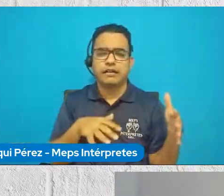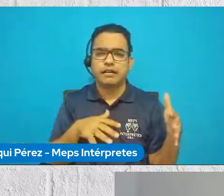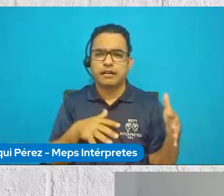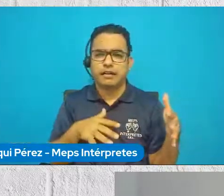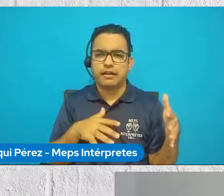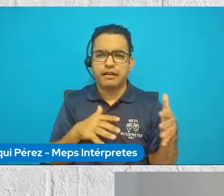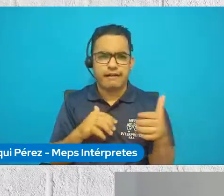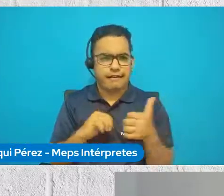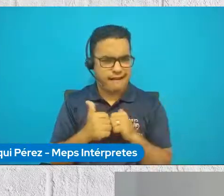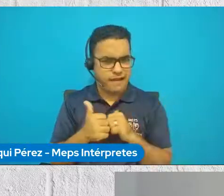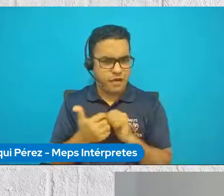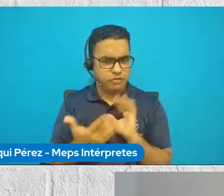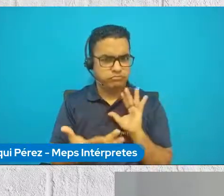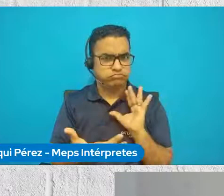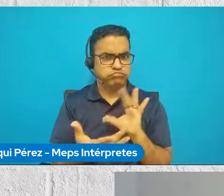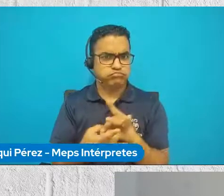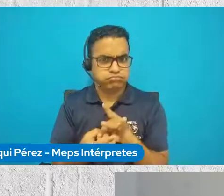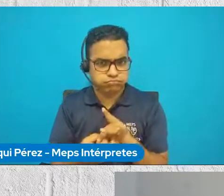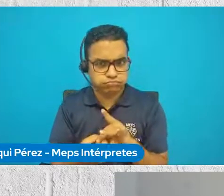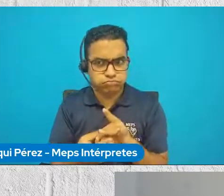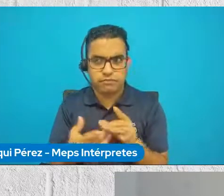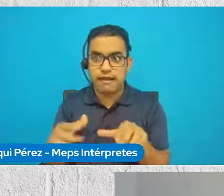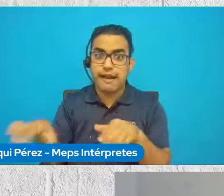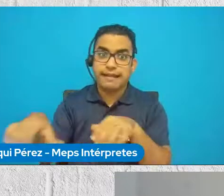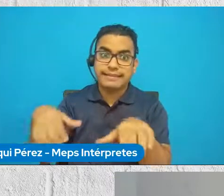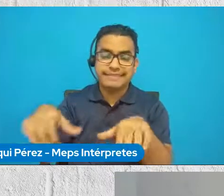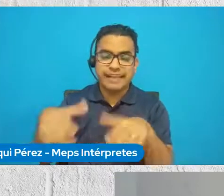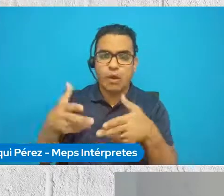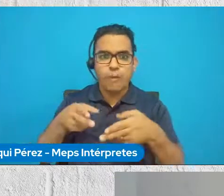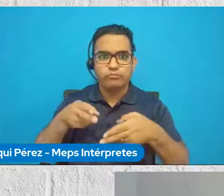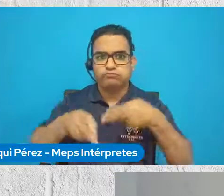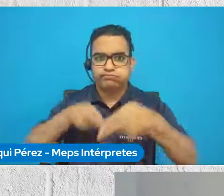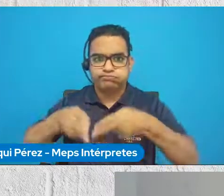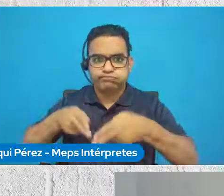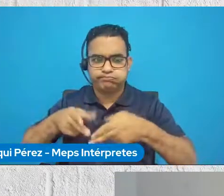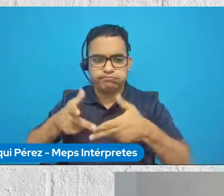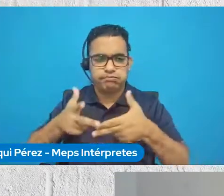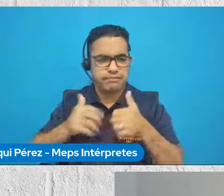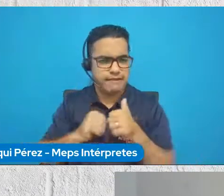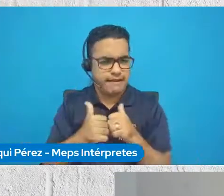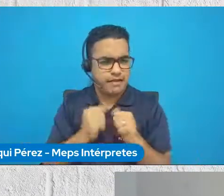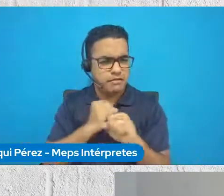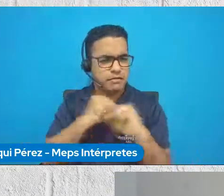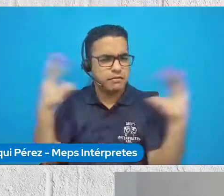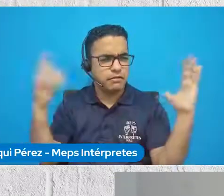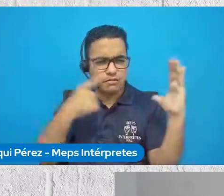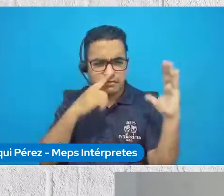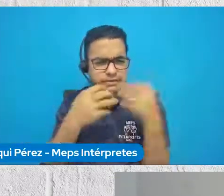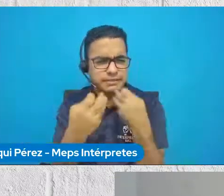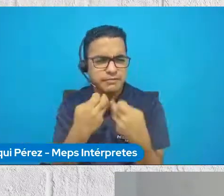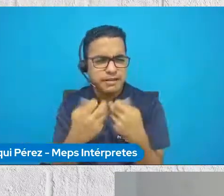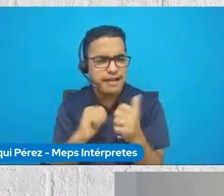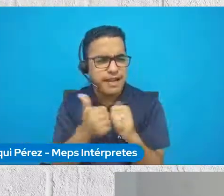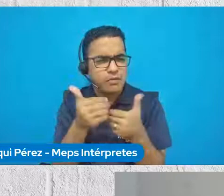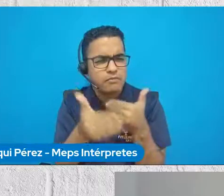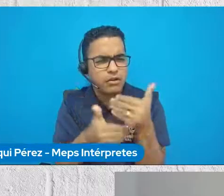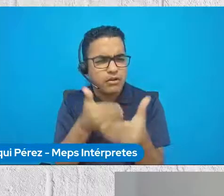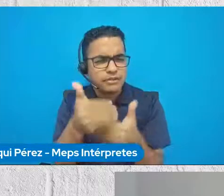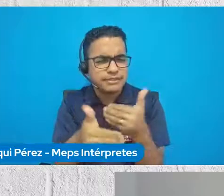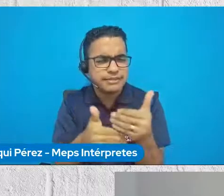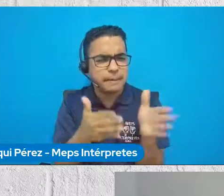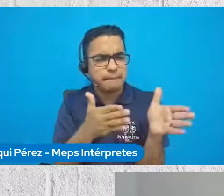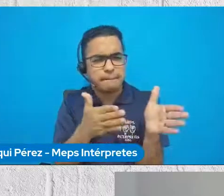engancha con estas actividades o propuestas de gobierno? Me gustaría que puedas explicar un poquito más a qué te refieres con la